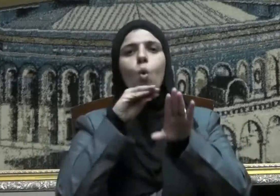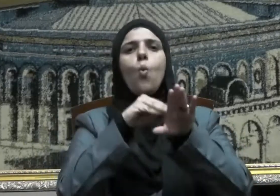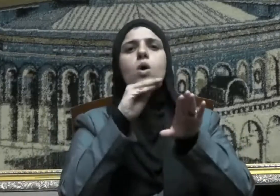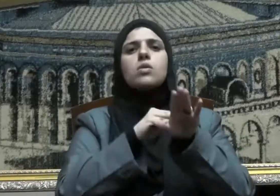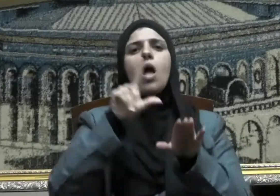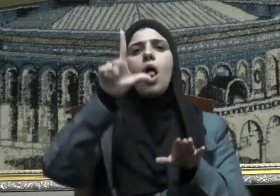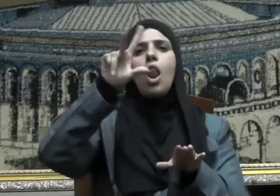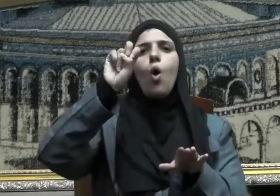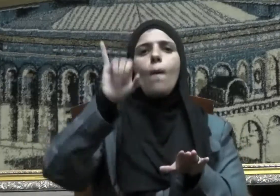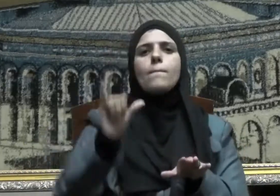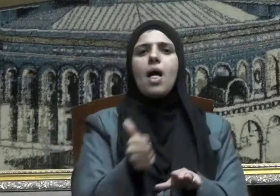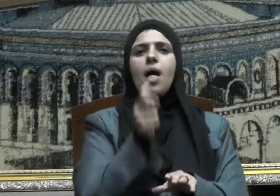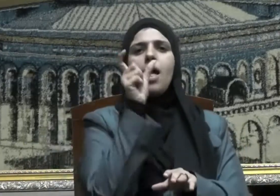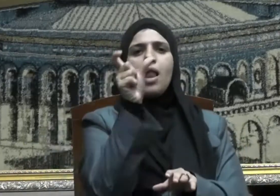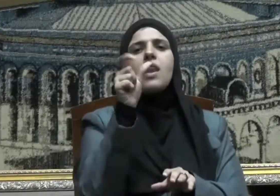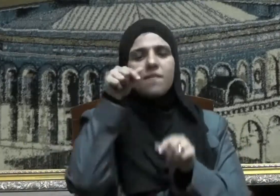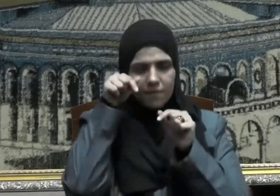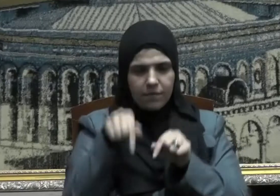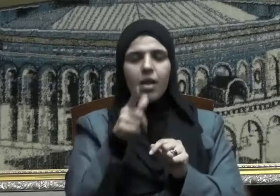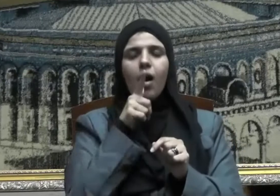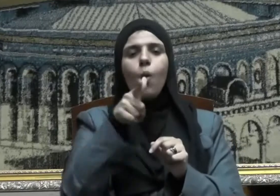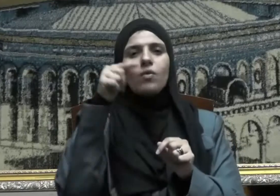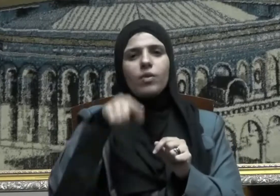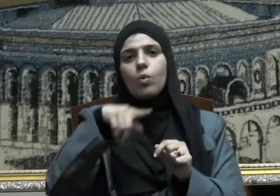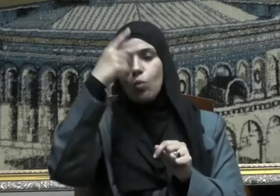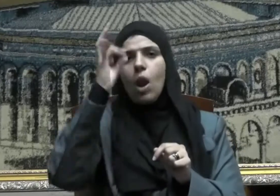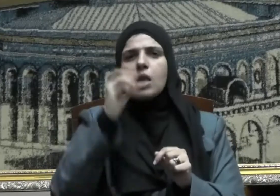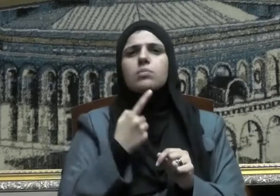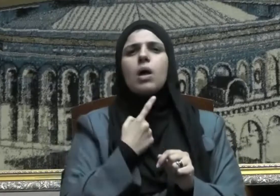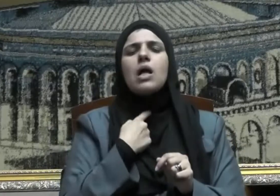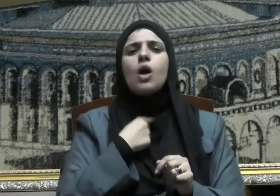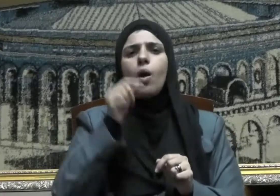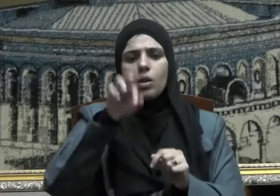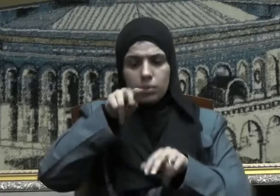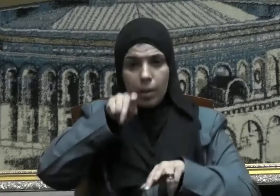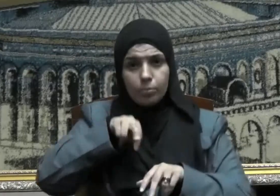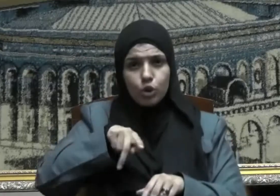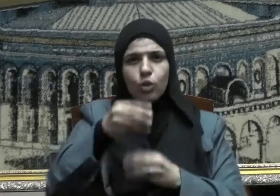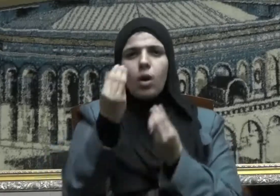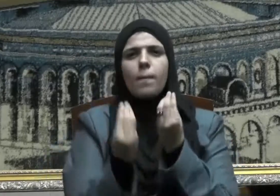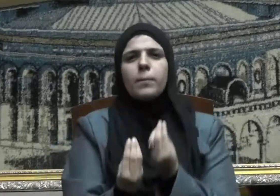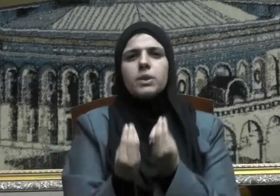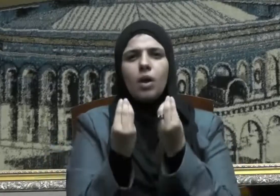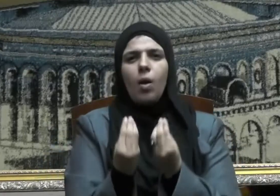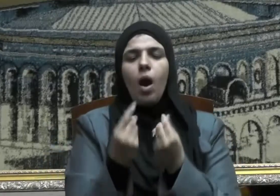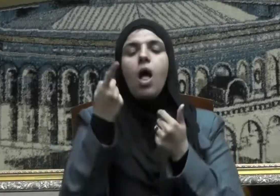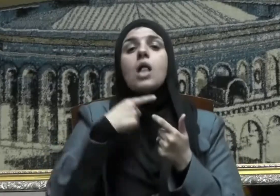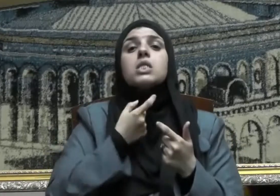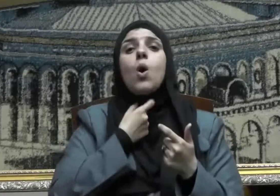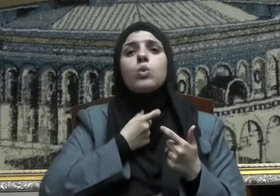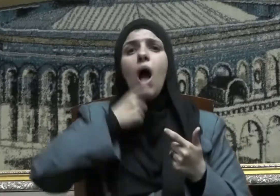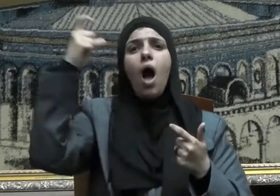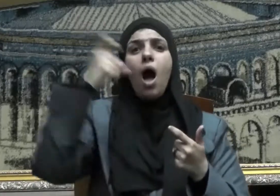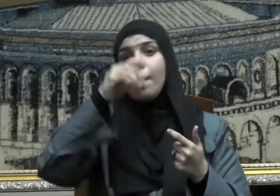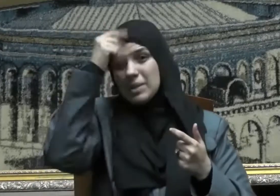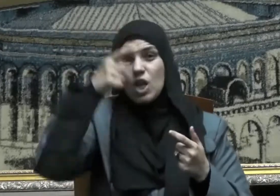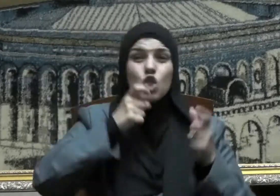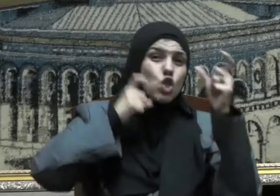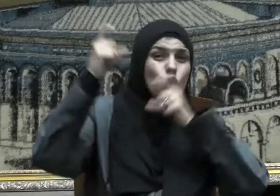وصايا لقمان الحكيم في قوله تعالى وقصد في مشيك واغضد من صوتك إن